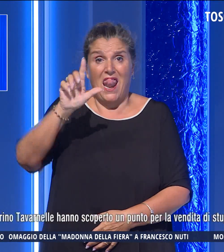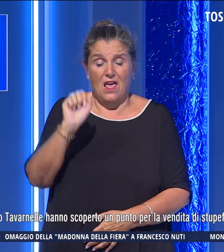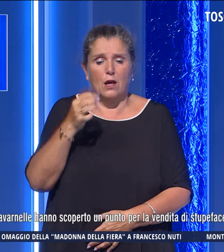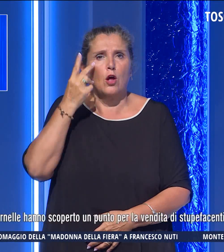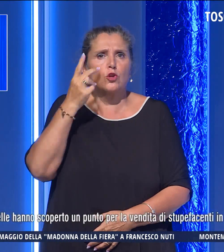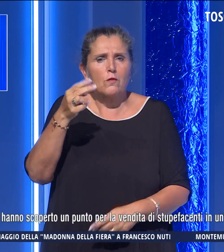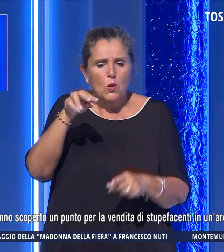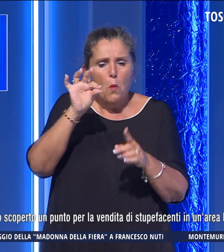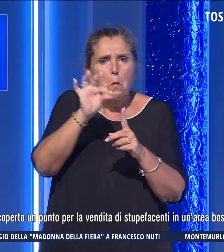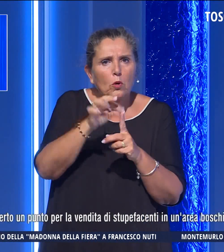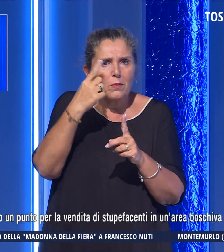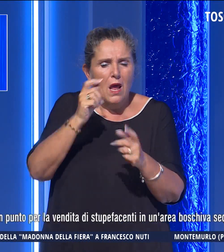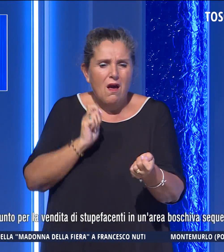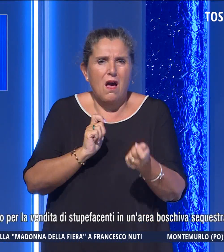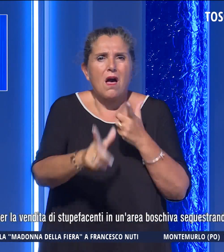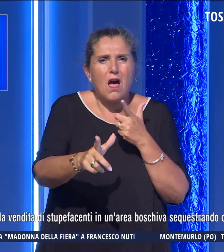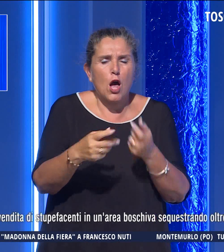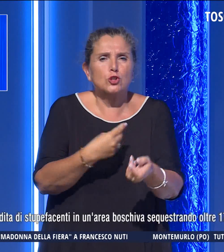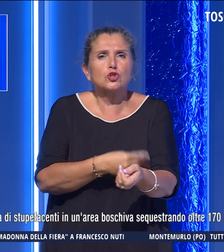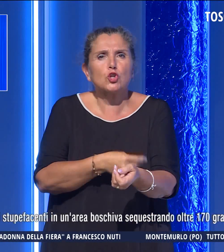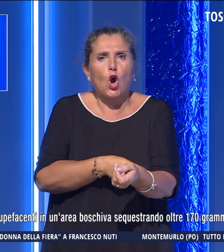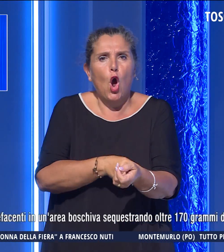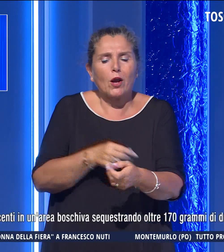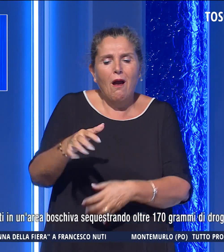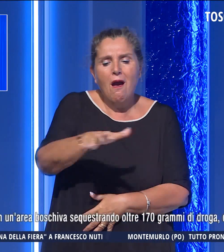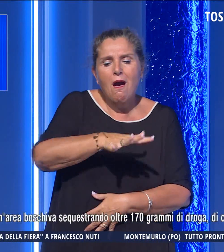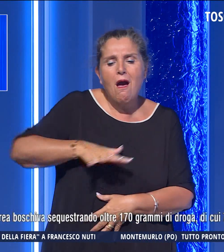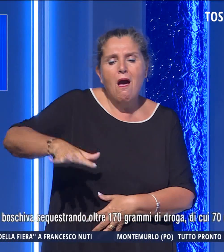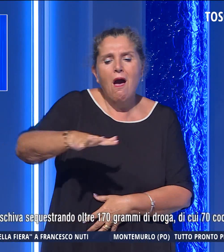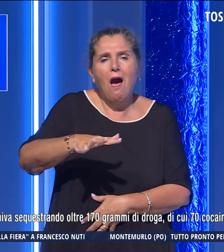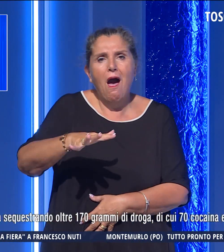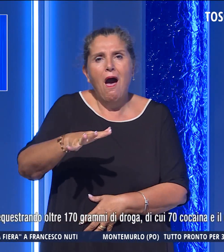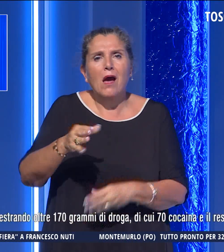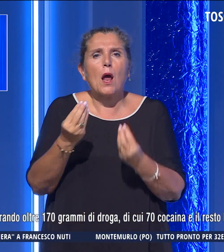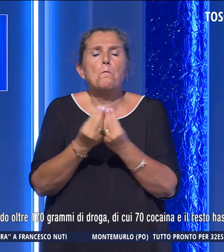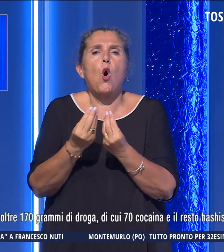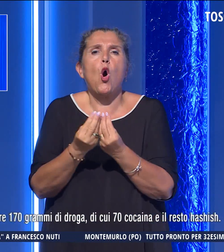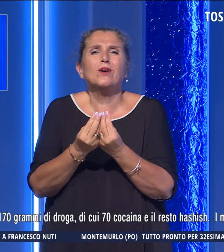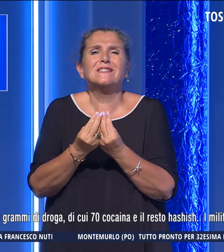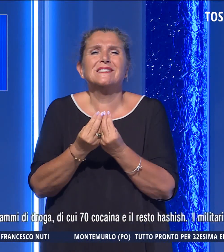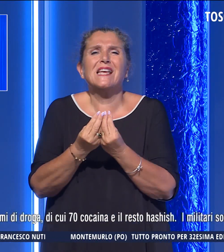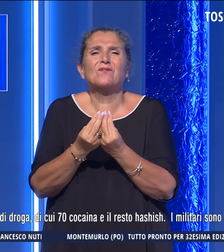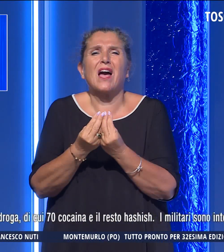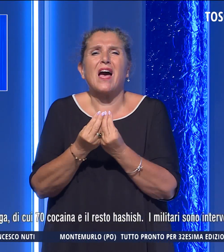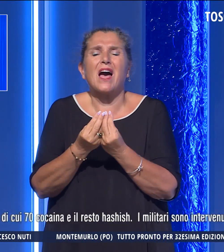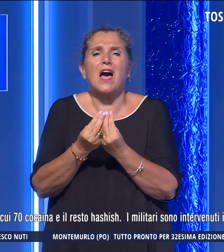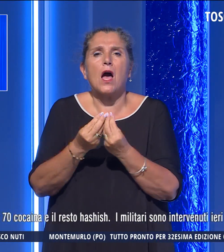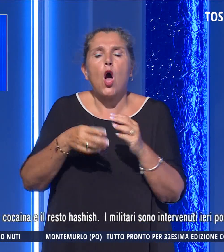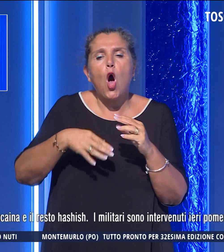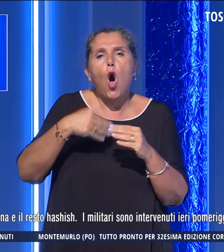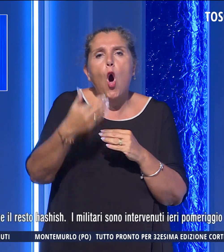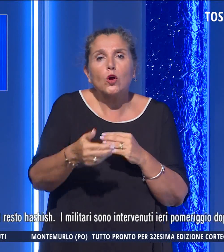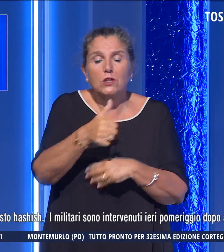punto per la vendita di droga in un'area boschiva sequestrando oltre 170